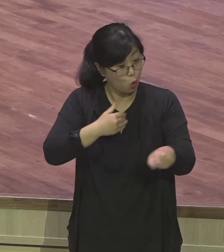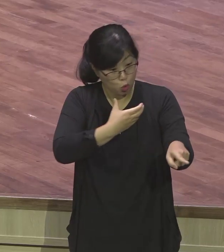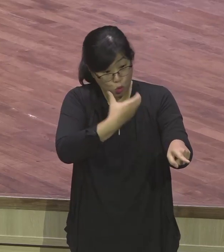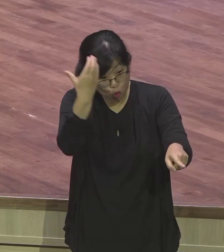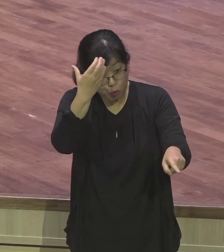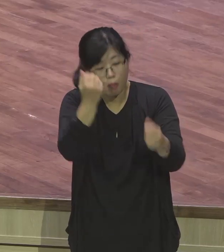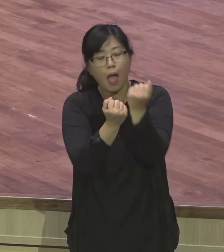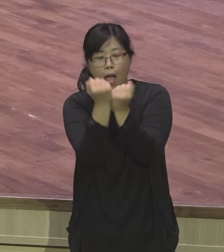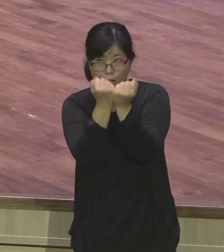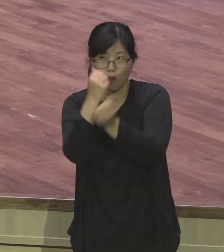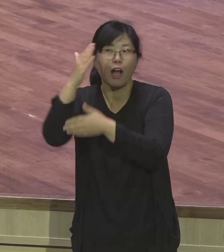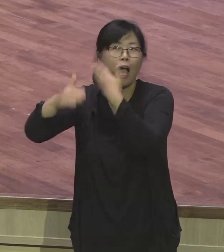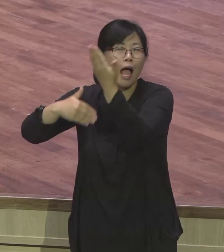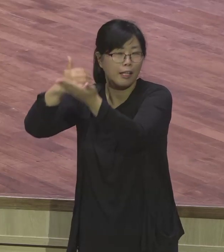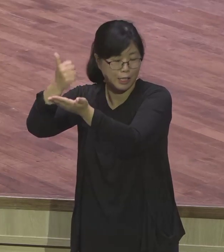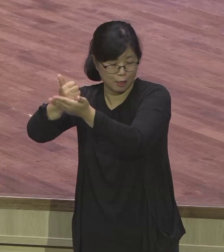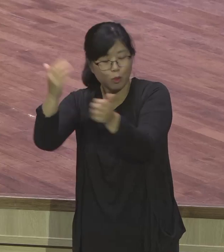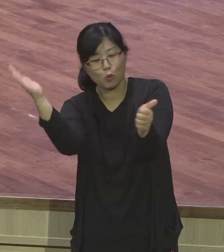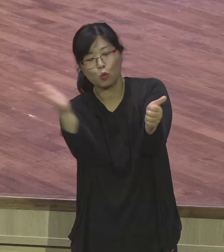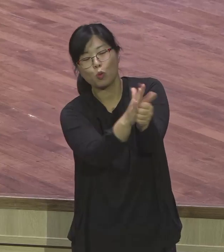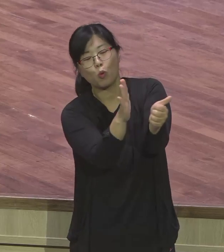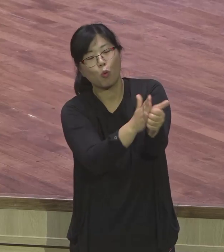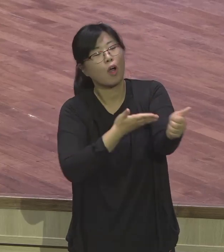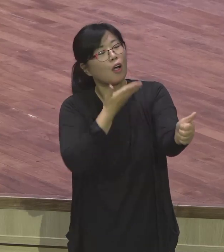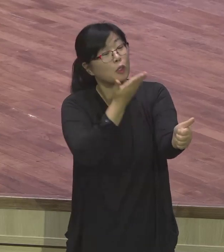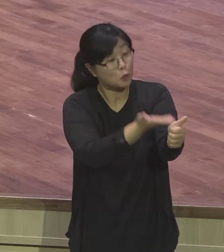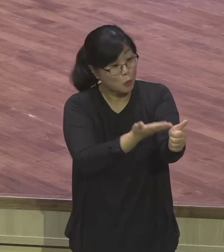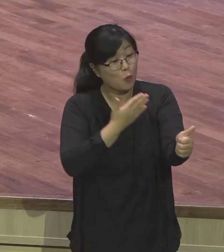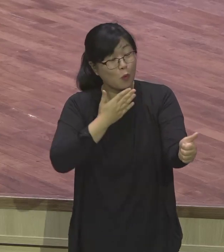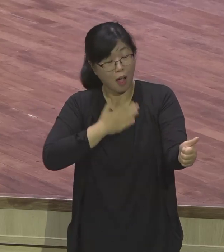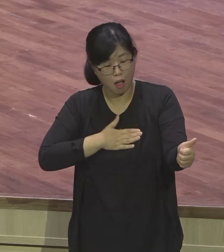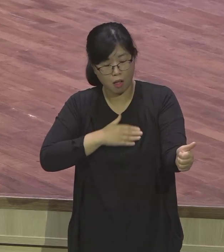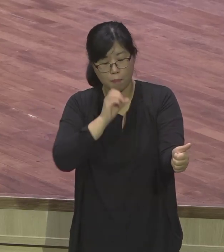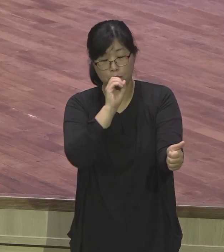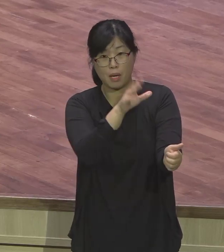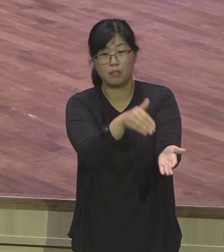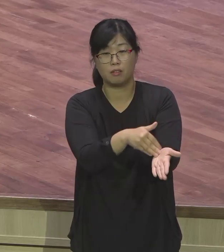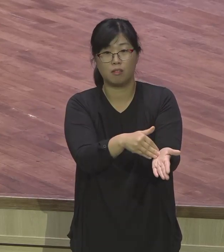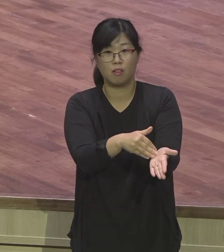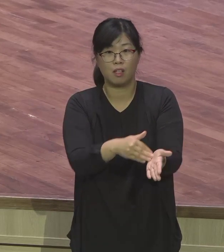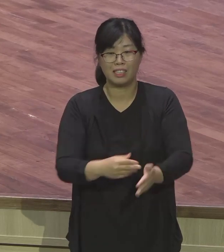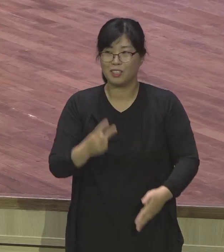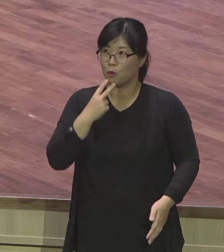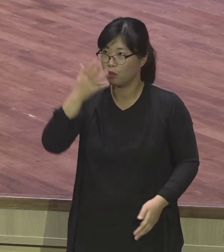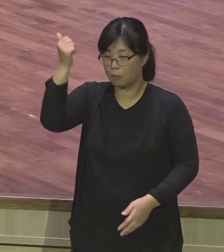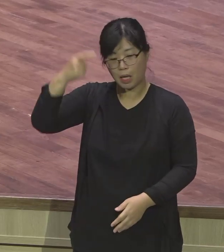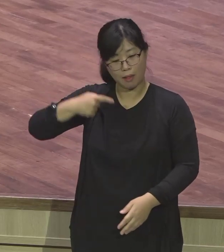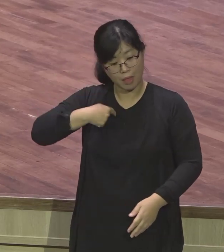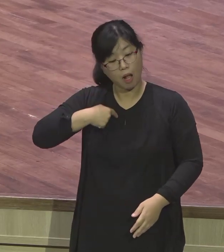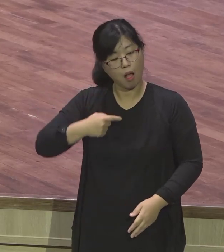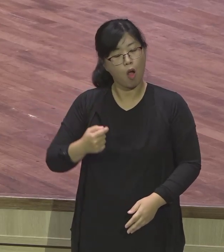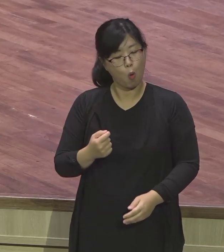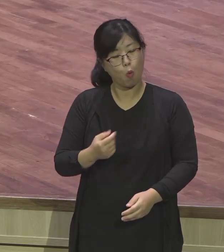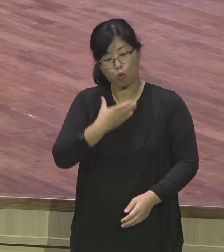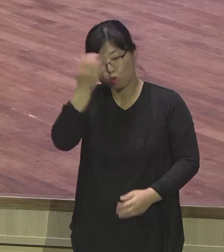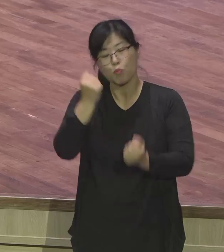똑똑해서가 아니고 나는 하나님의 도구일 뿐입니다. 하나님의 도구. 수입받는 존재입니다.